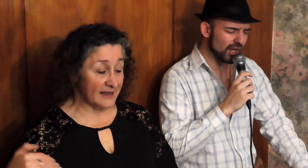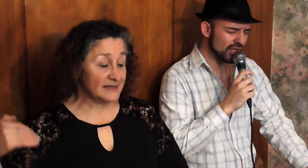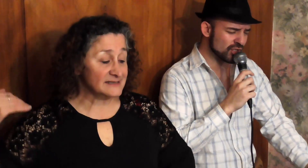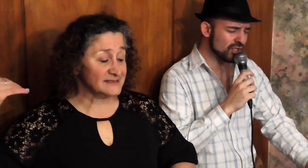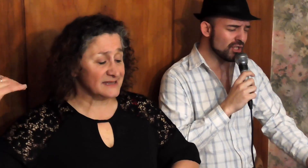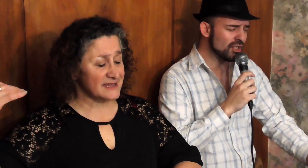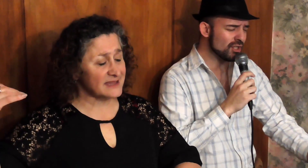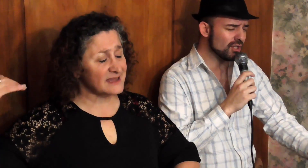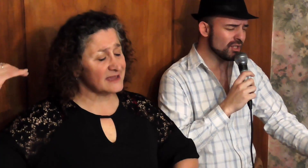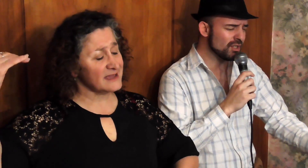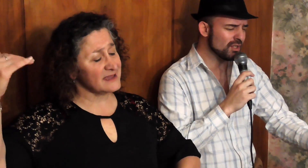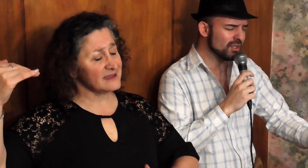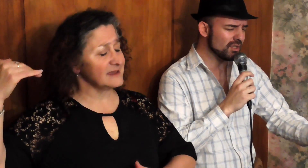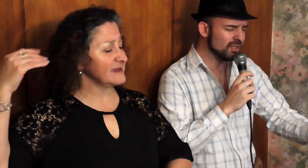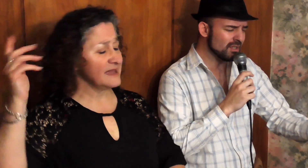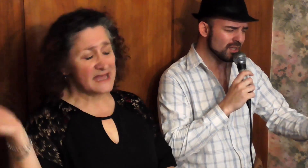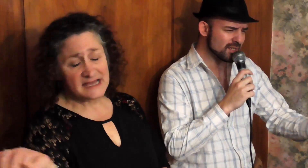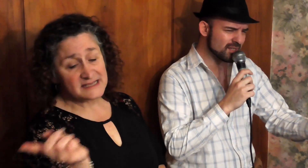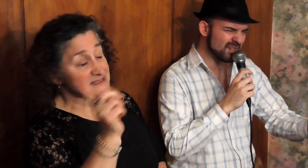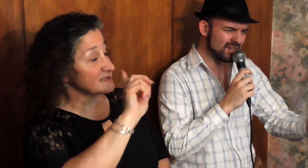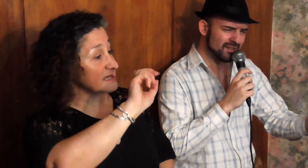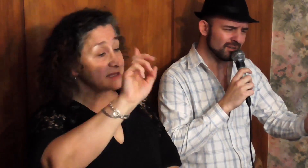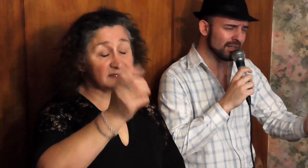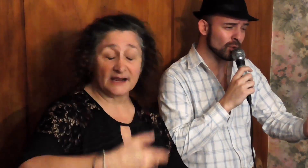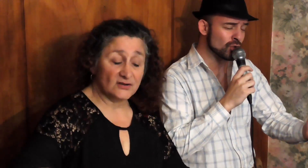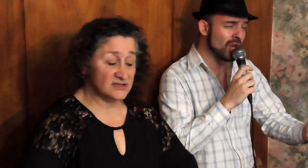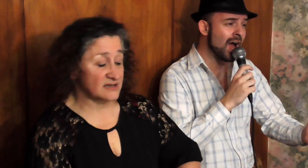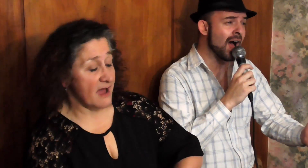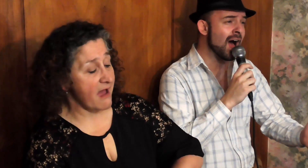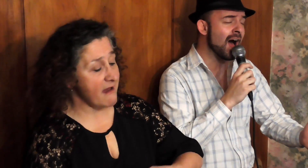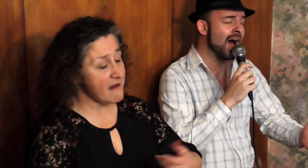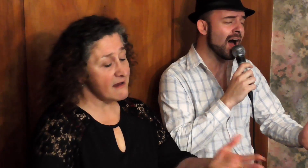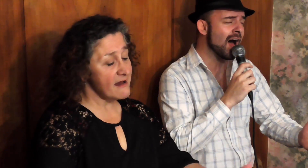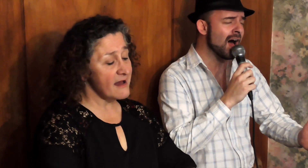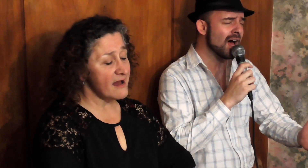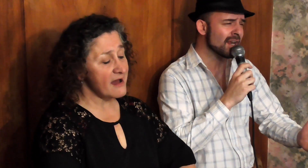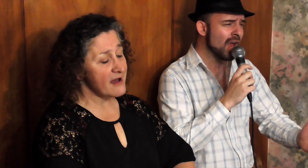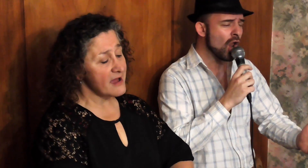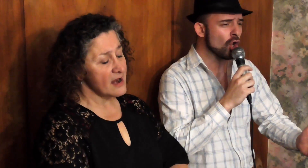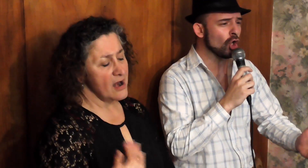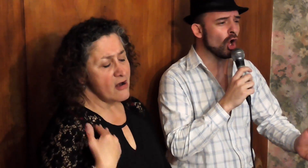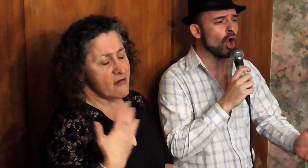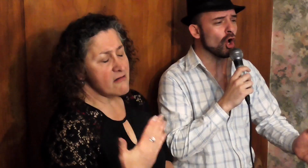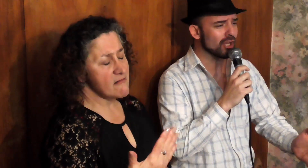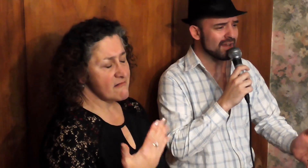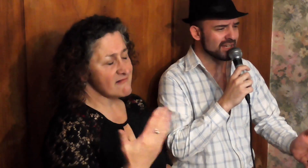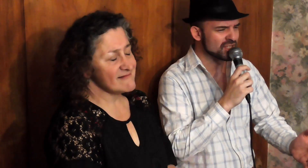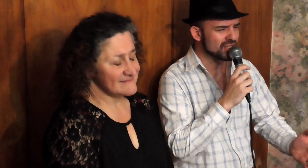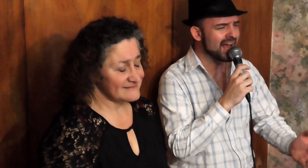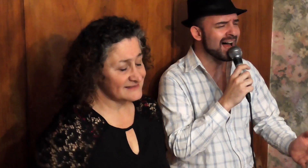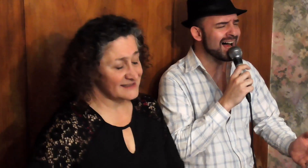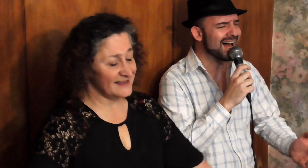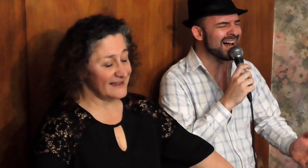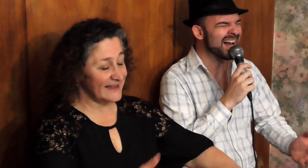Crecí sin derrochar, logré abrazar